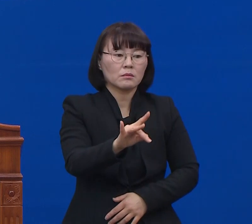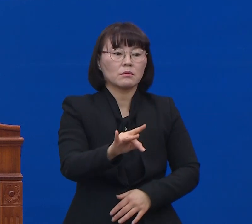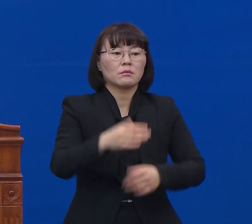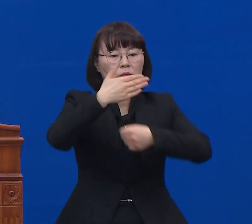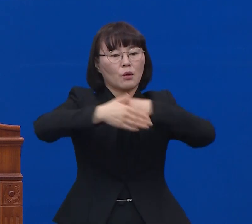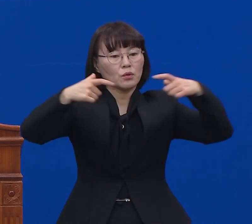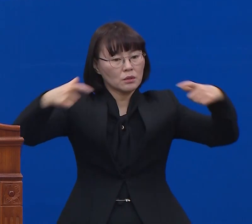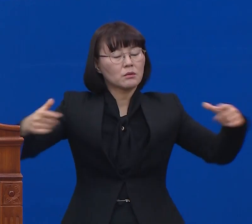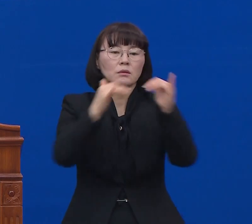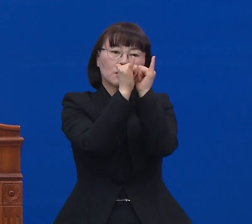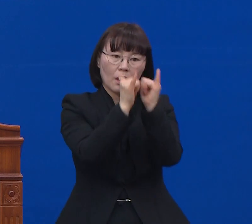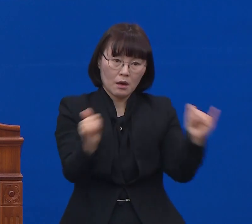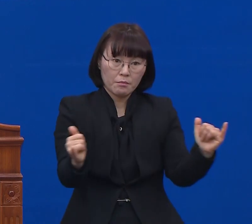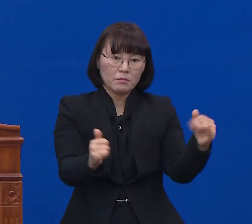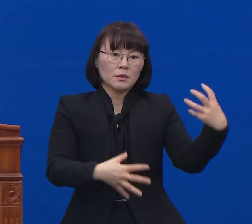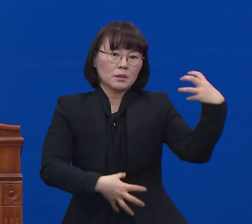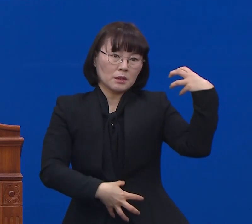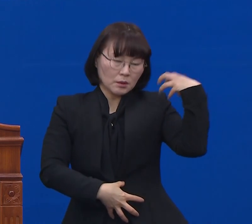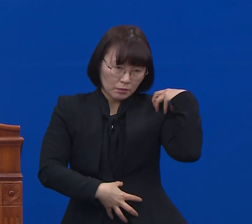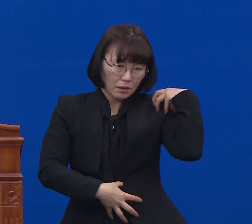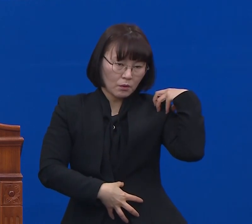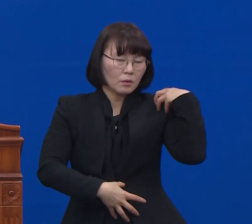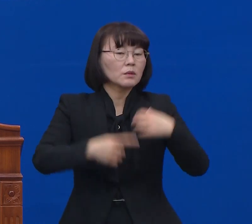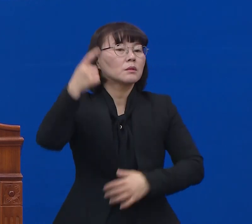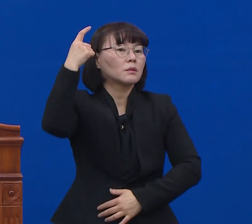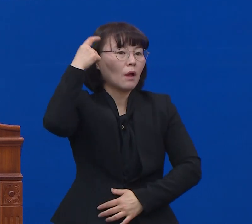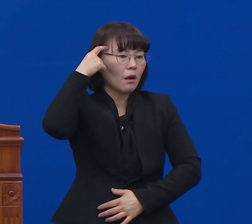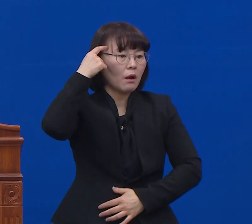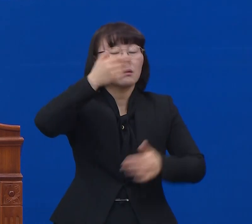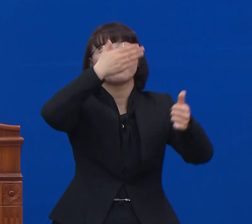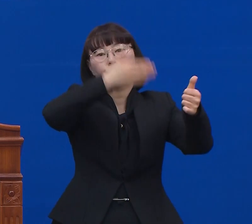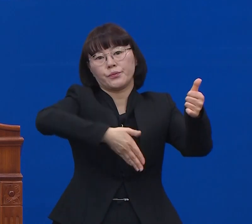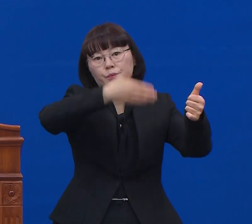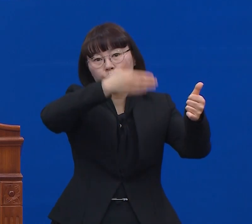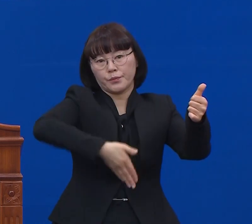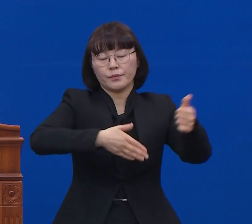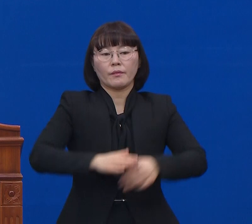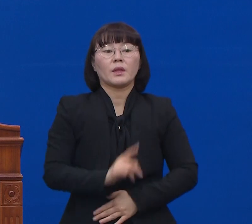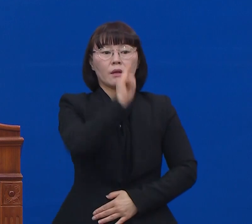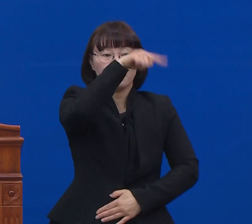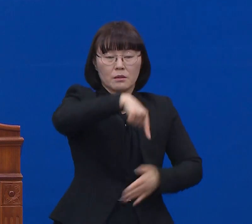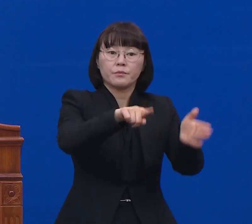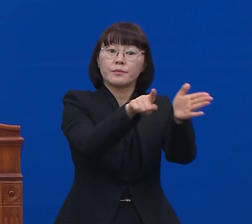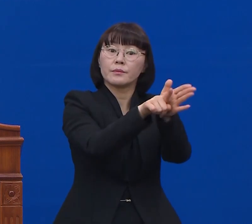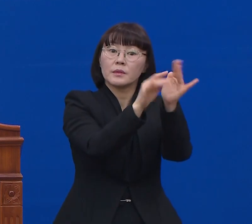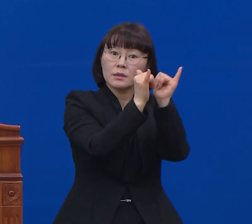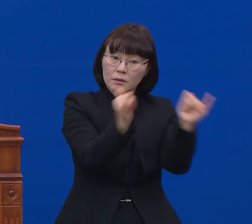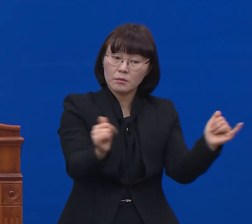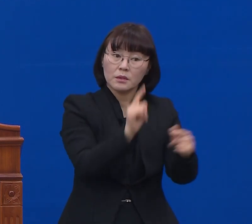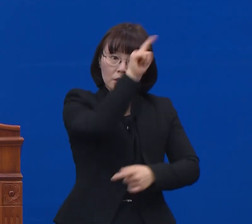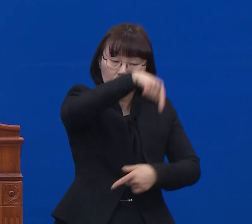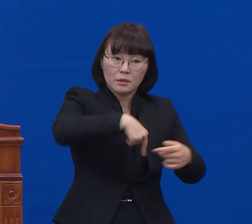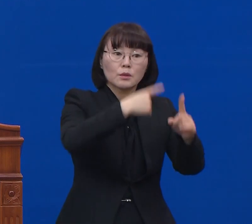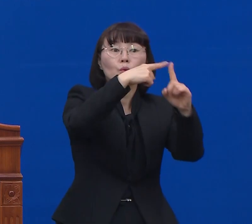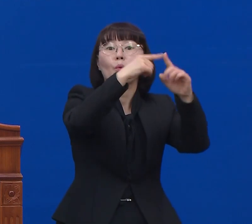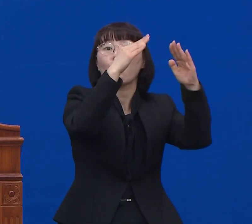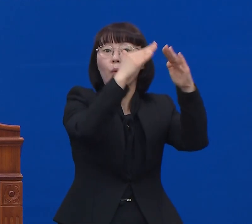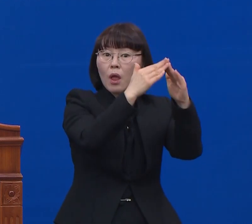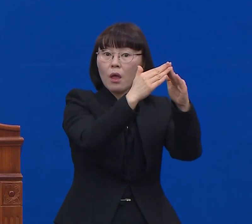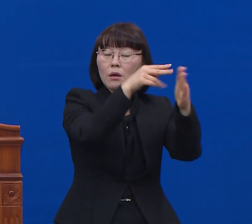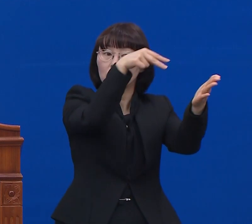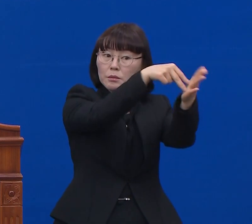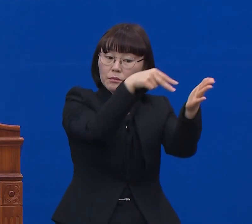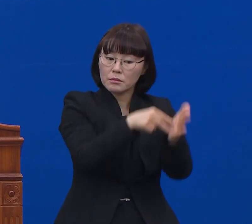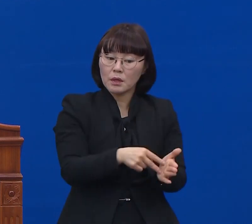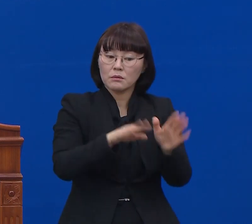의무다 이런 관점에서 받아주실 것을 부탁드리고 신천지 총회 차원에서도 이 코로나